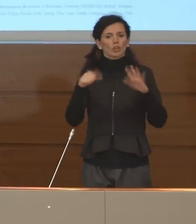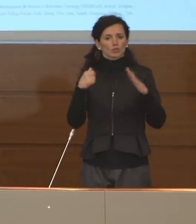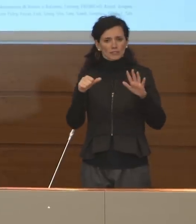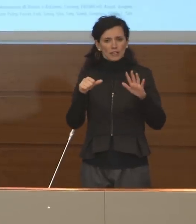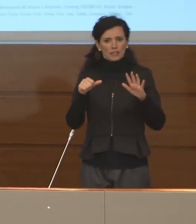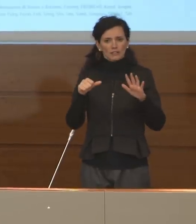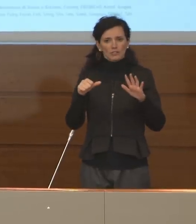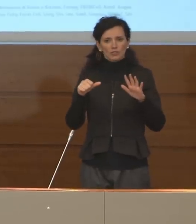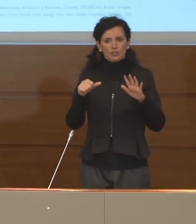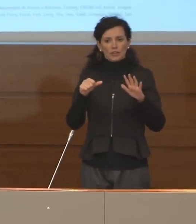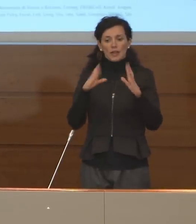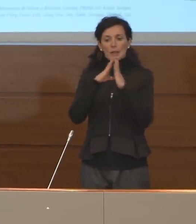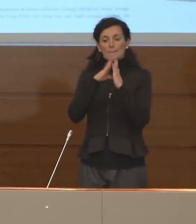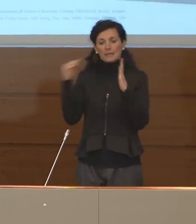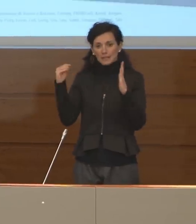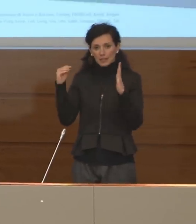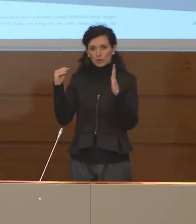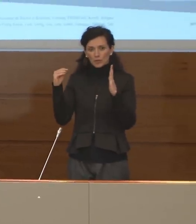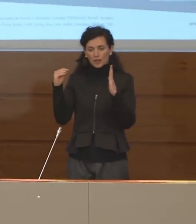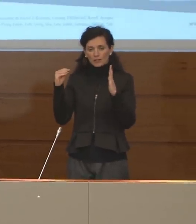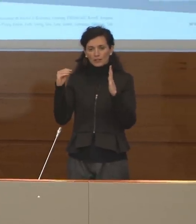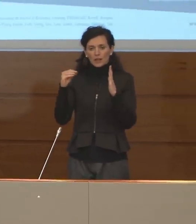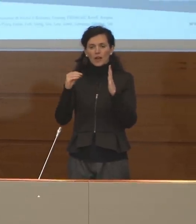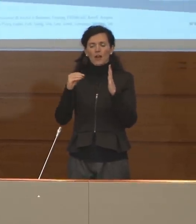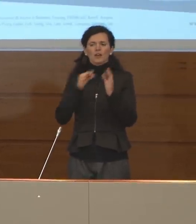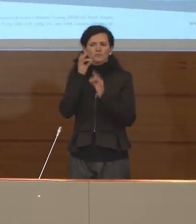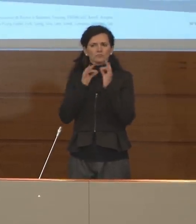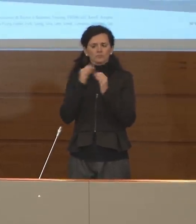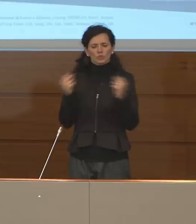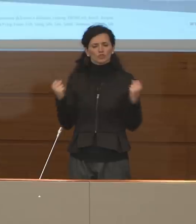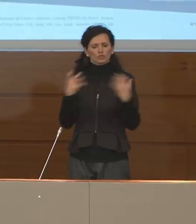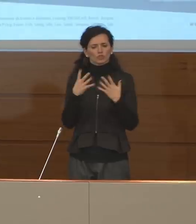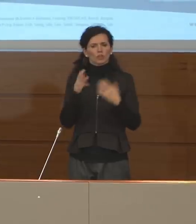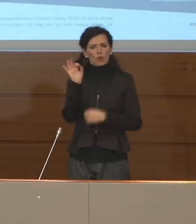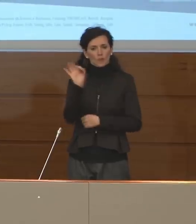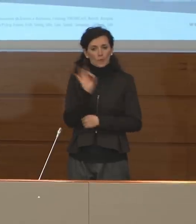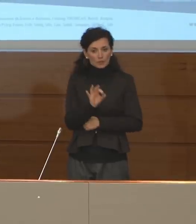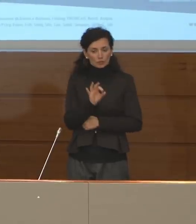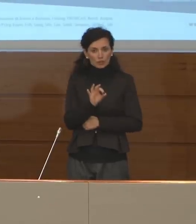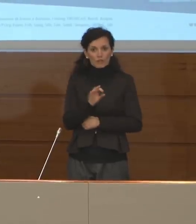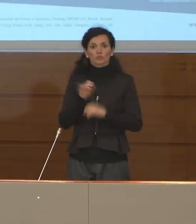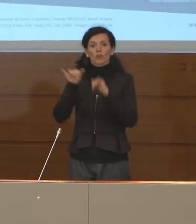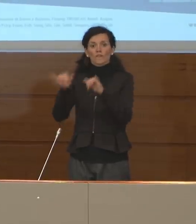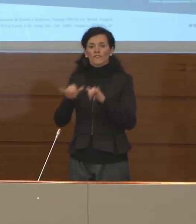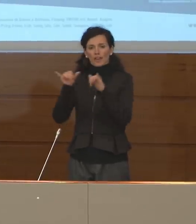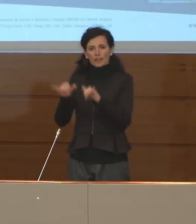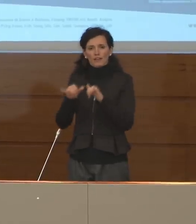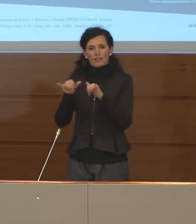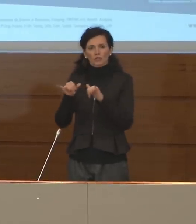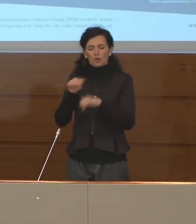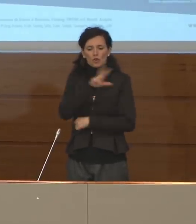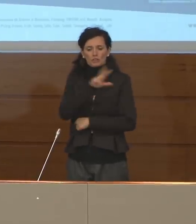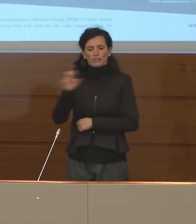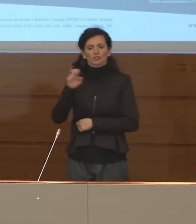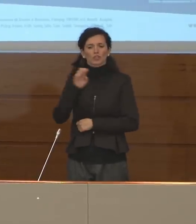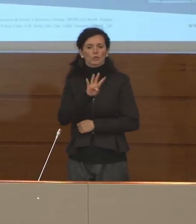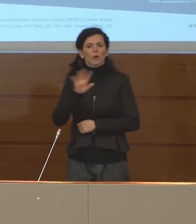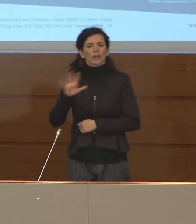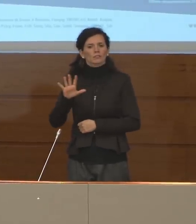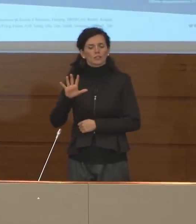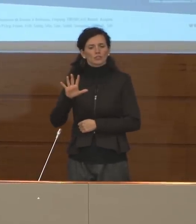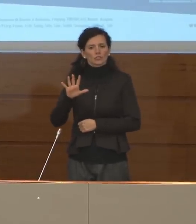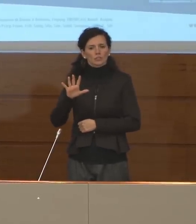in Emilia Romagna pari al 19% del totale, in Veneto 345